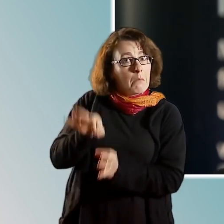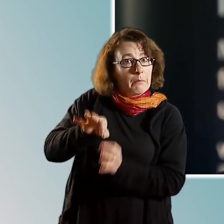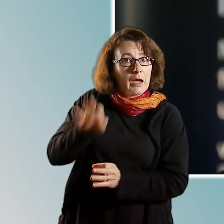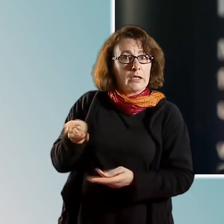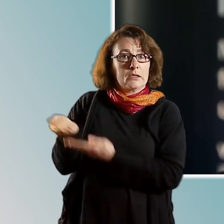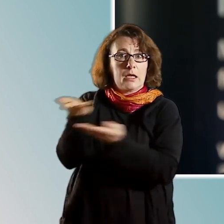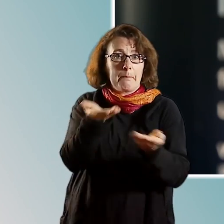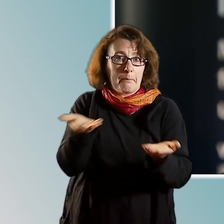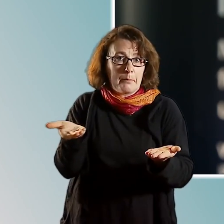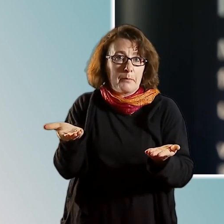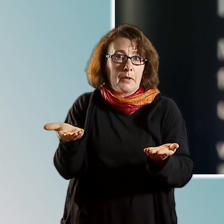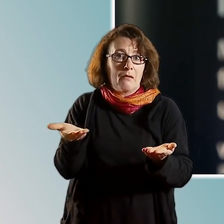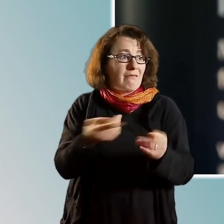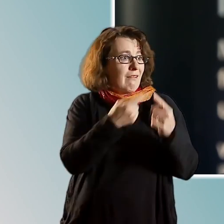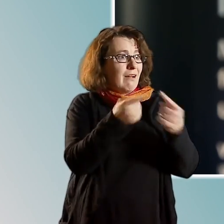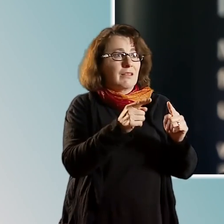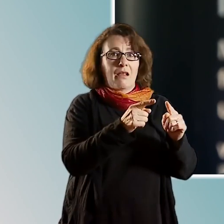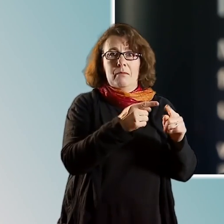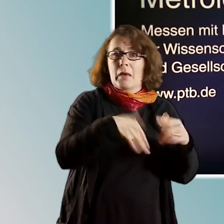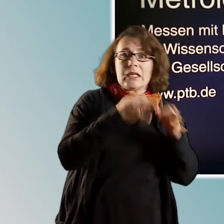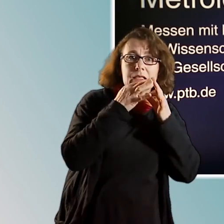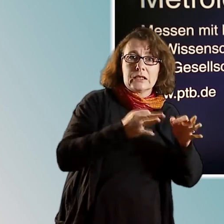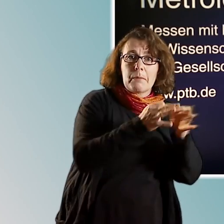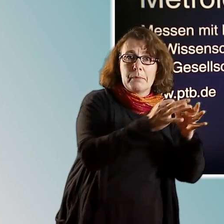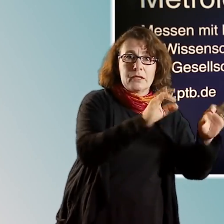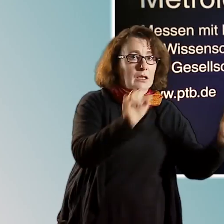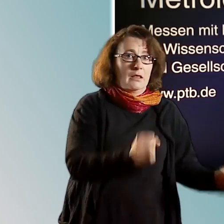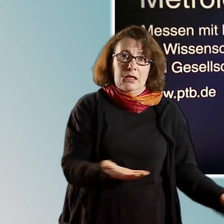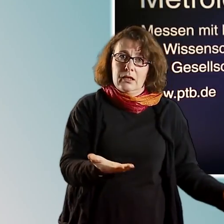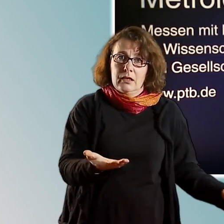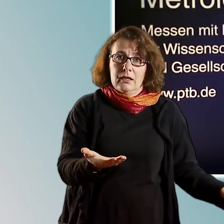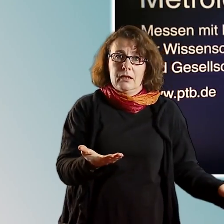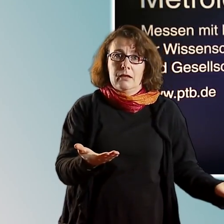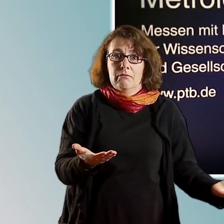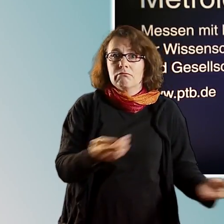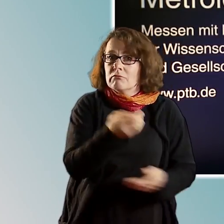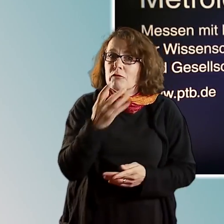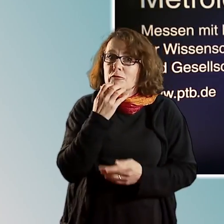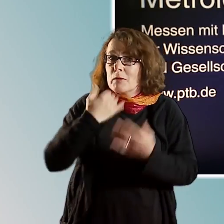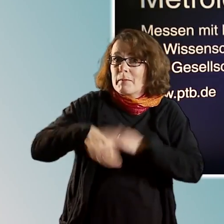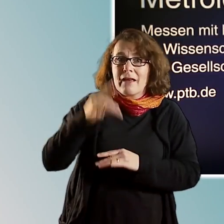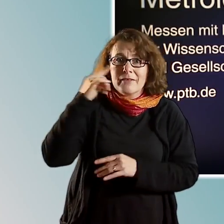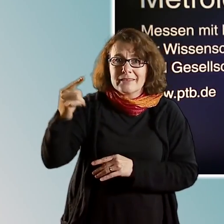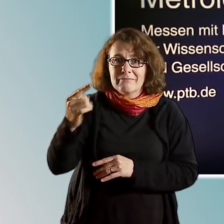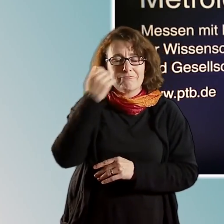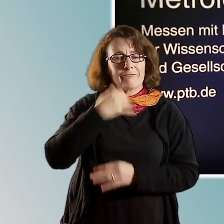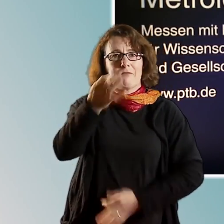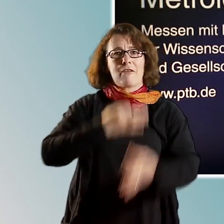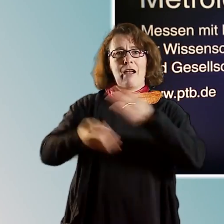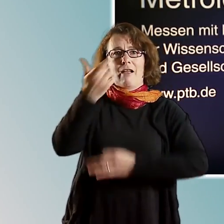darstellen. Keiner misst dann mehr genauer. Also, wenn Sie es genau wissen wollen, fragen Sie die PDB. Und in diesem Sinne nochmal